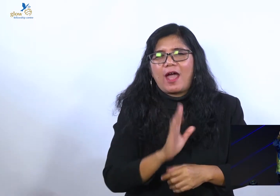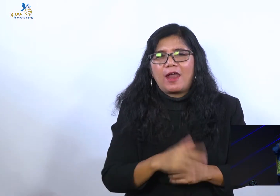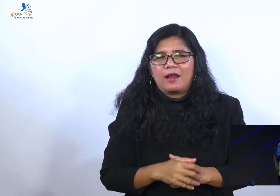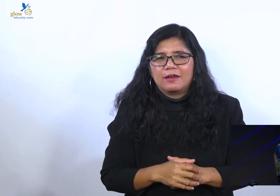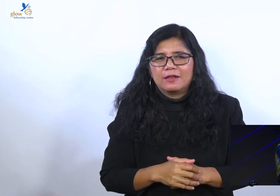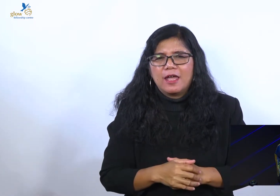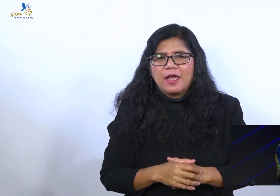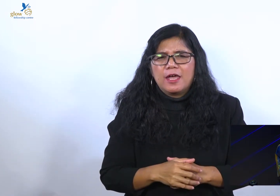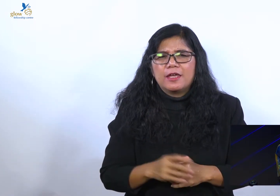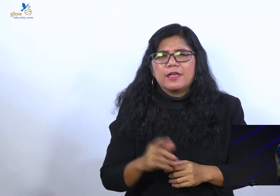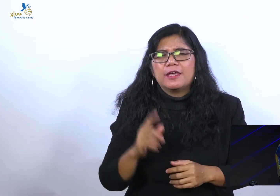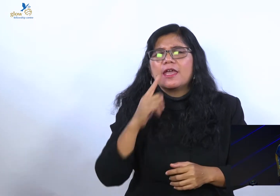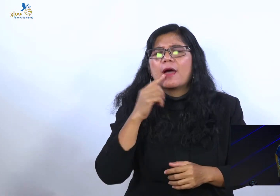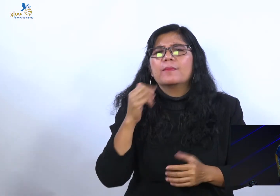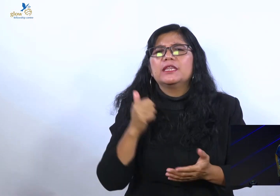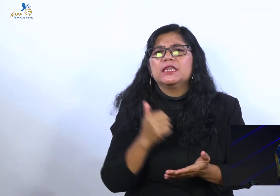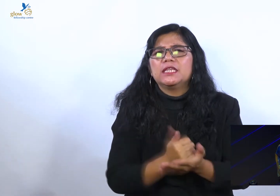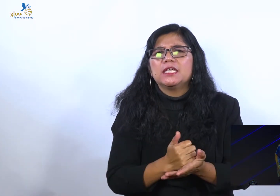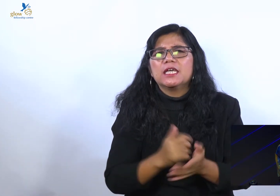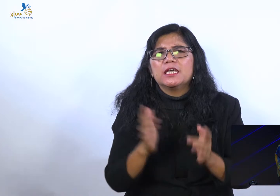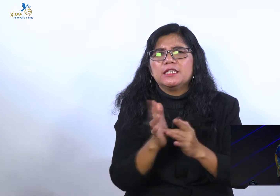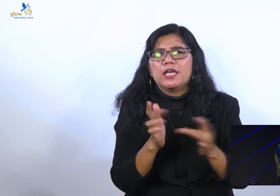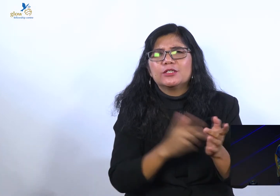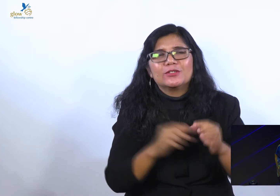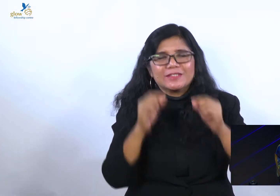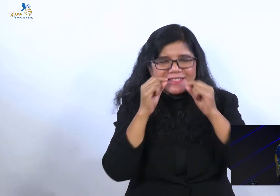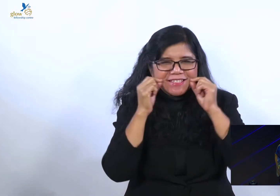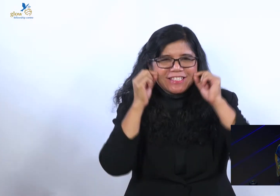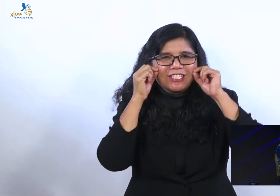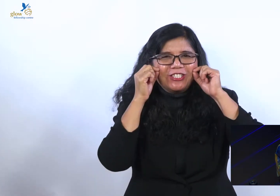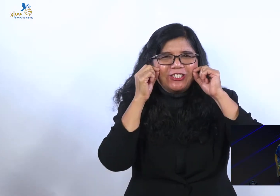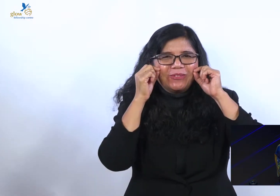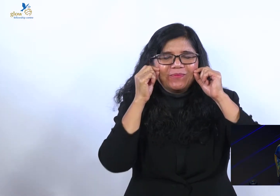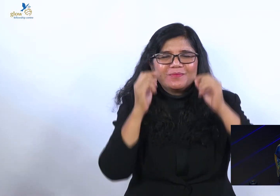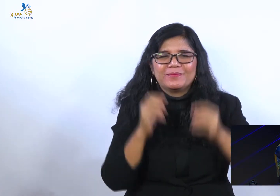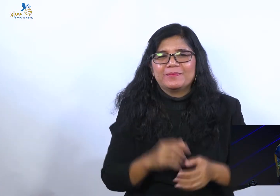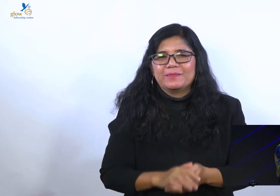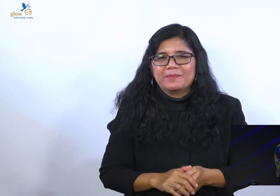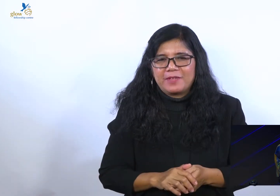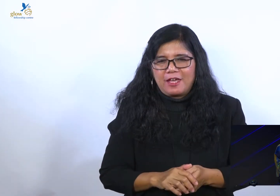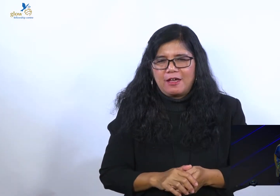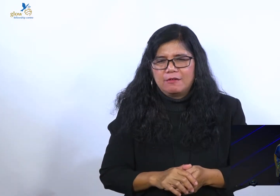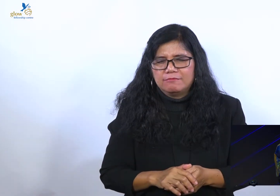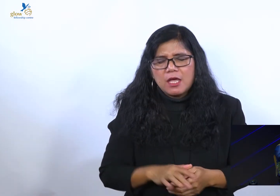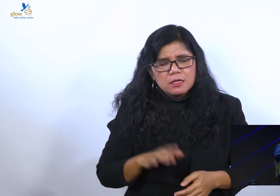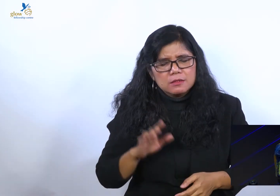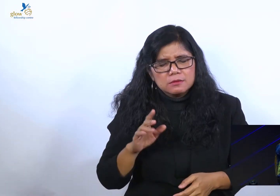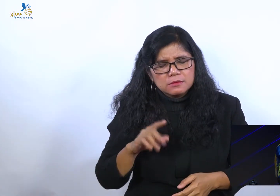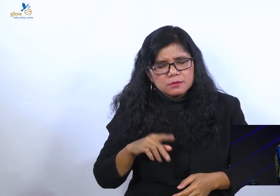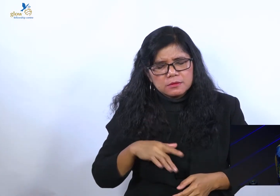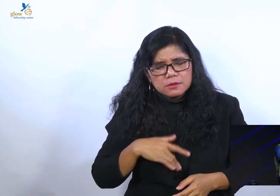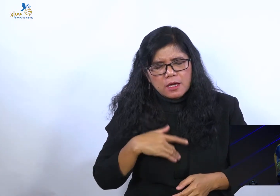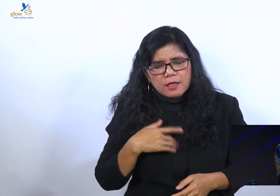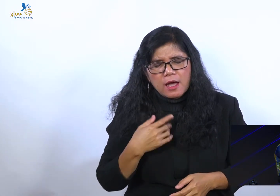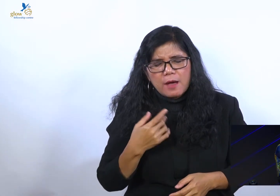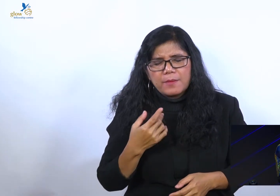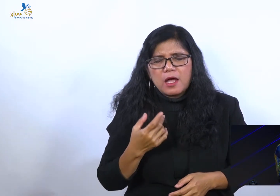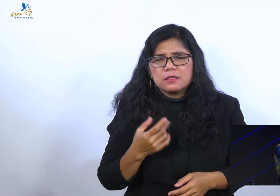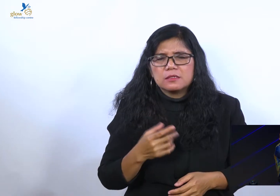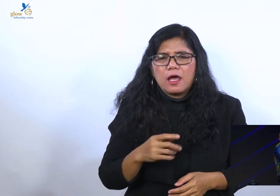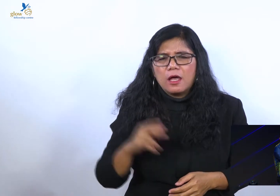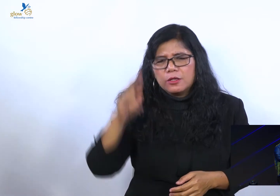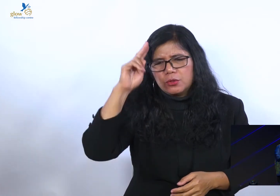yang penting Yesus tersenyum. Tetapi saudara ku yang kasih dalam Tuhan. Karena saya merasa. Tuhan percayakan.